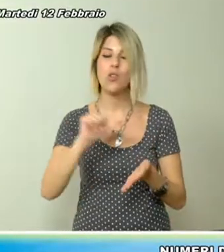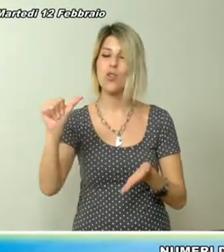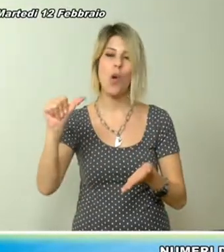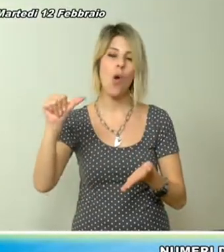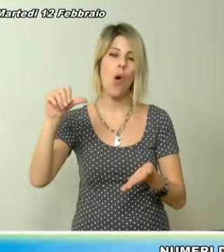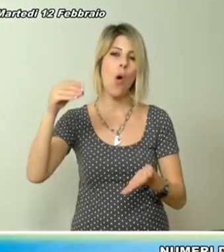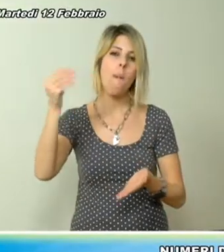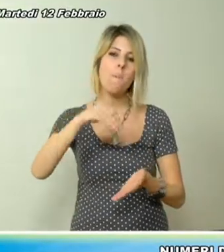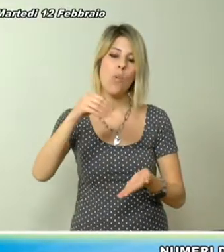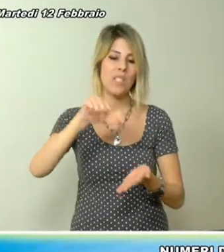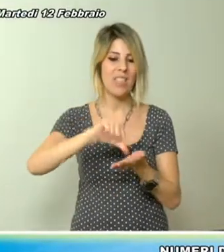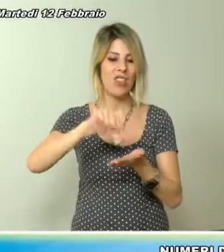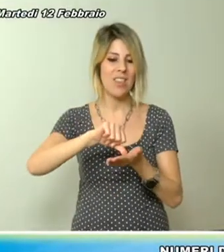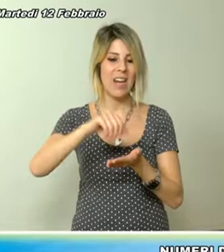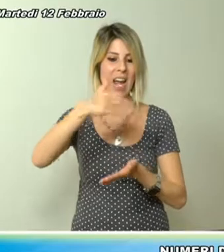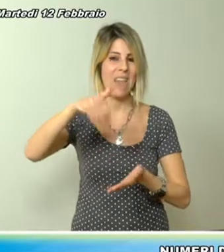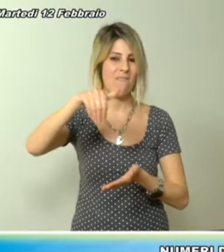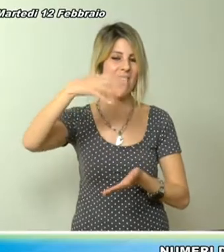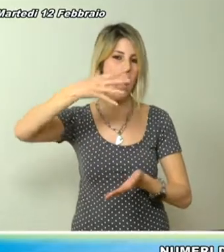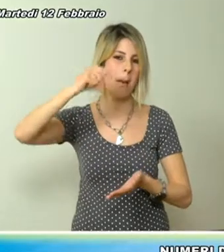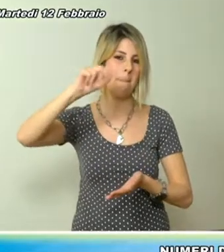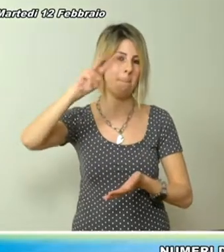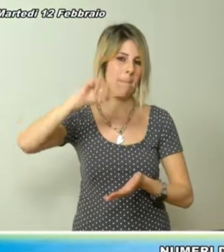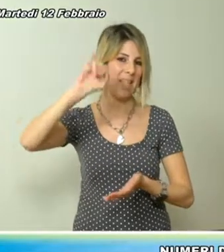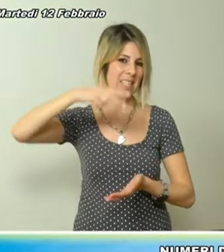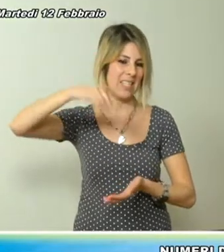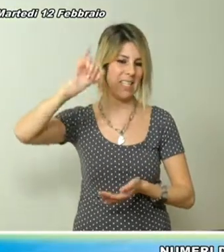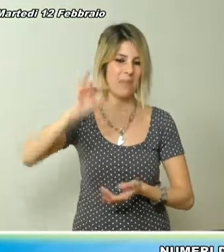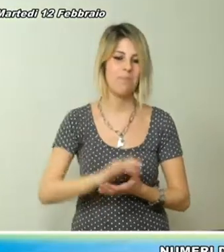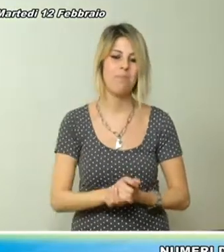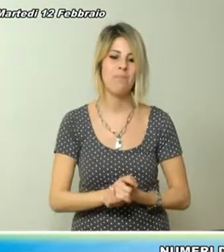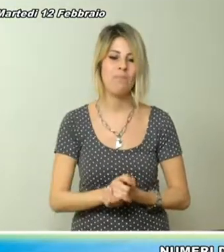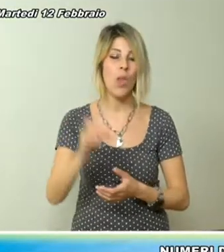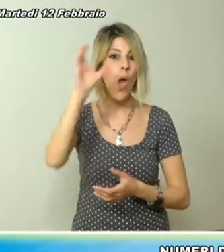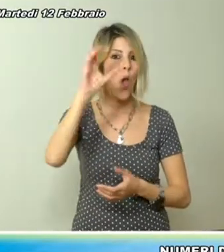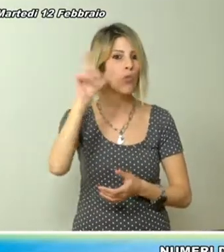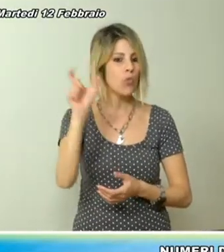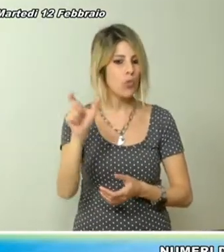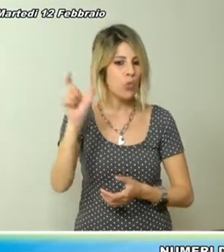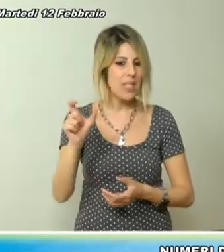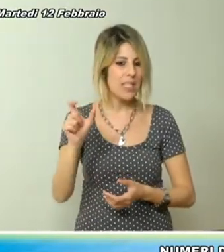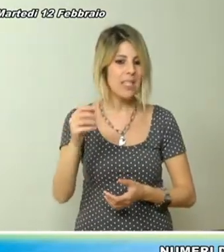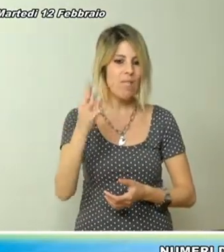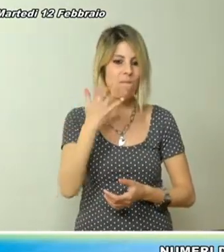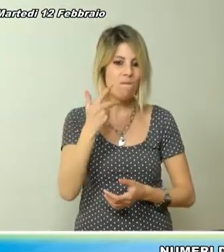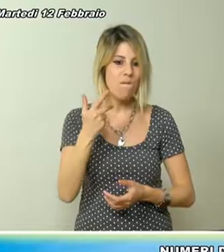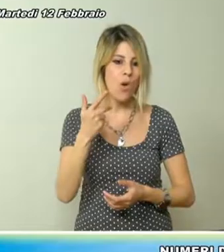tanti turisti che hanno voluto accaparrarsi un posto in prima fila provenienti da molte parti dell'Italia.